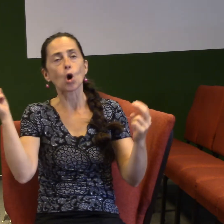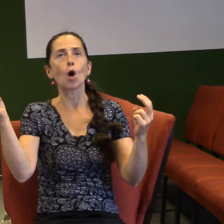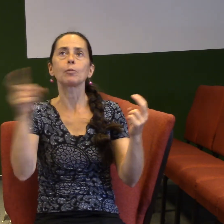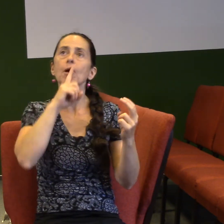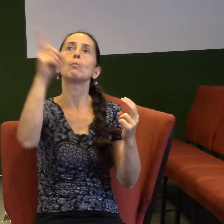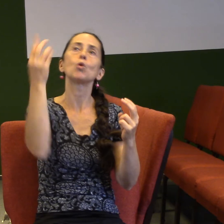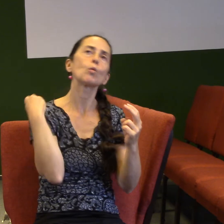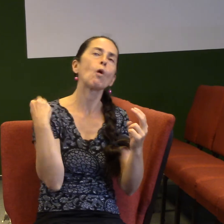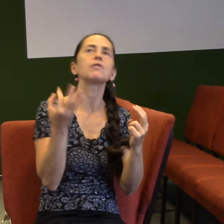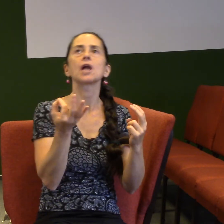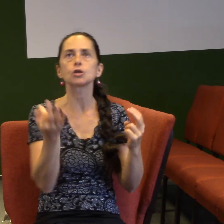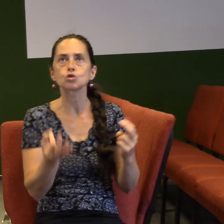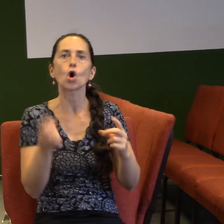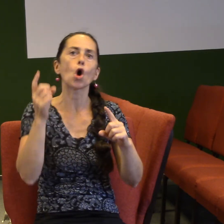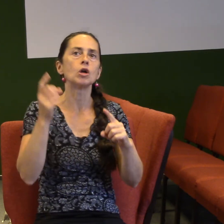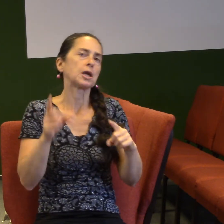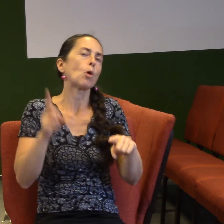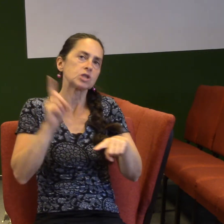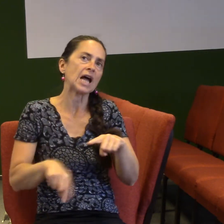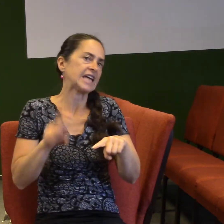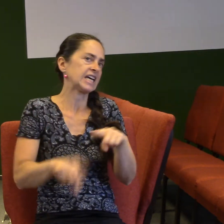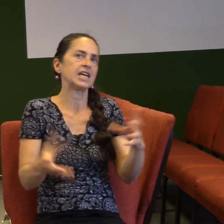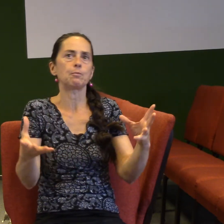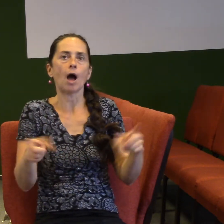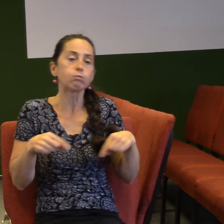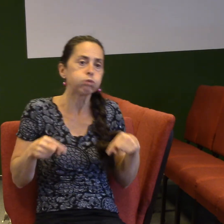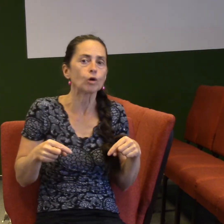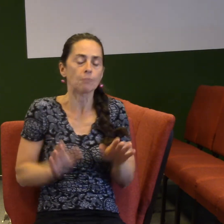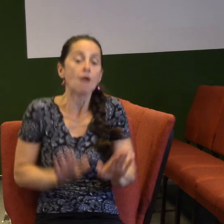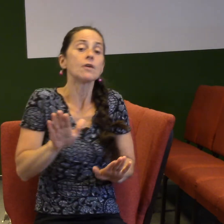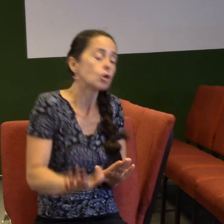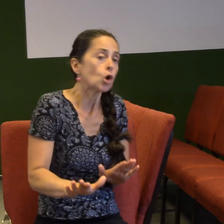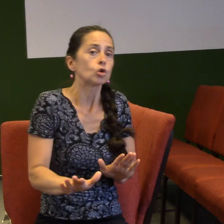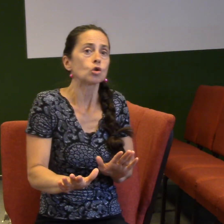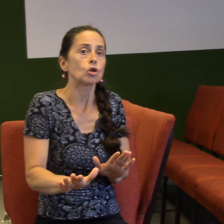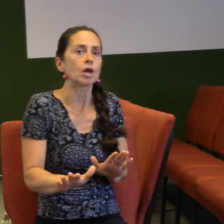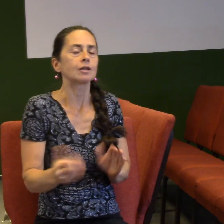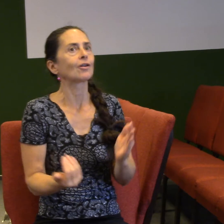uděláme chybu a možná se toho bojíme. Možná se bojíme vykročit, udělat ten krok prostě do nových věcí ve víře.